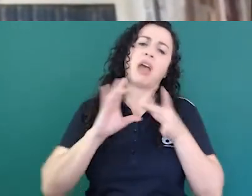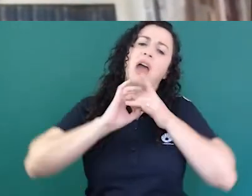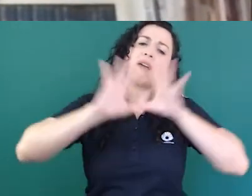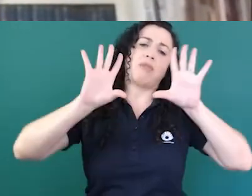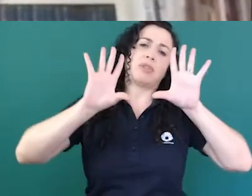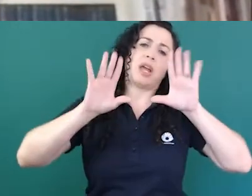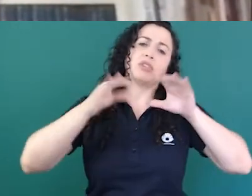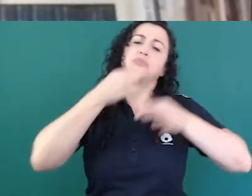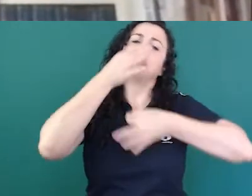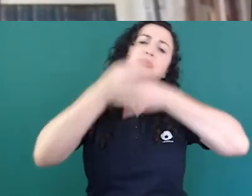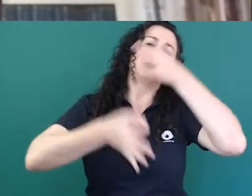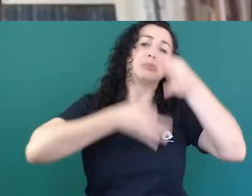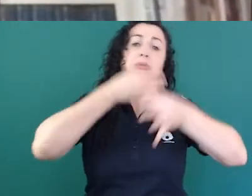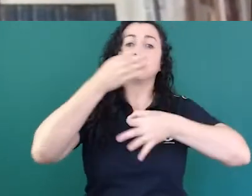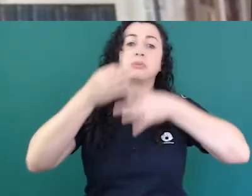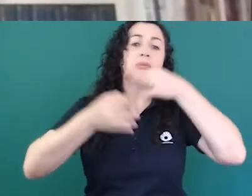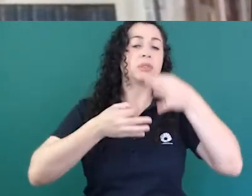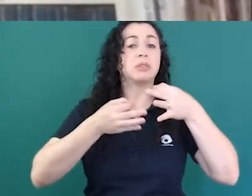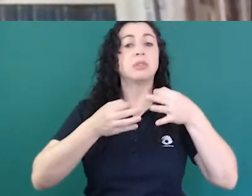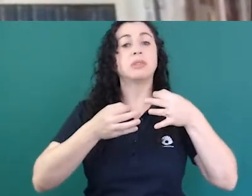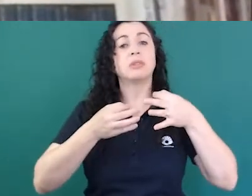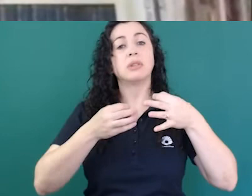vocês acham que é importante nessa direção